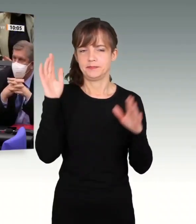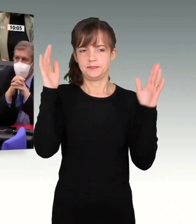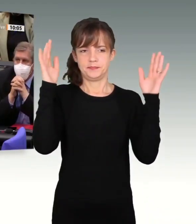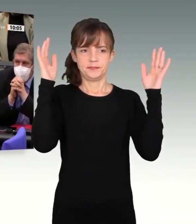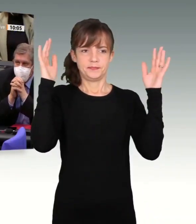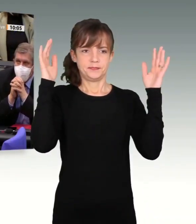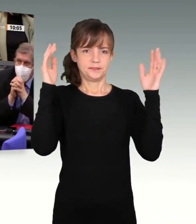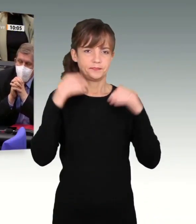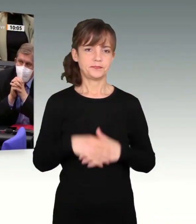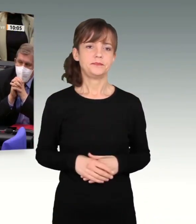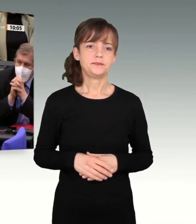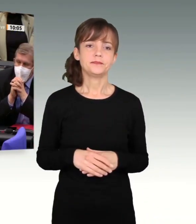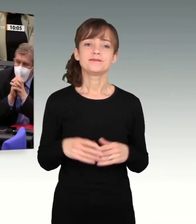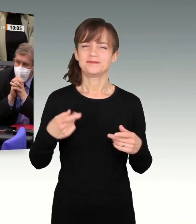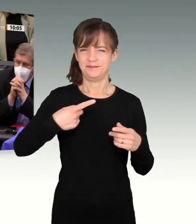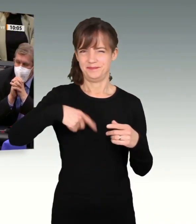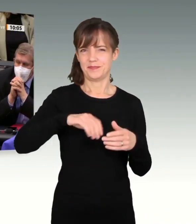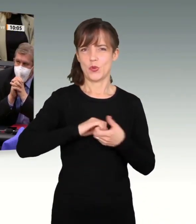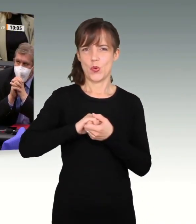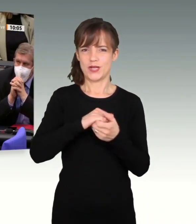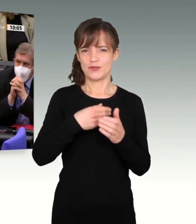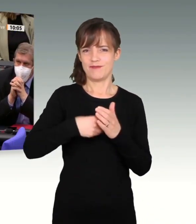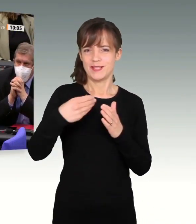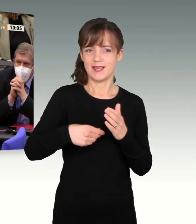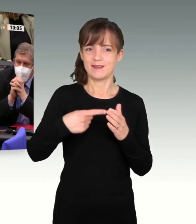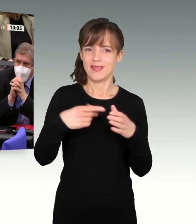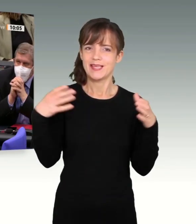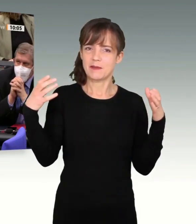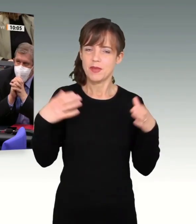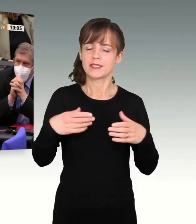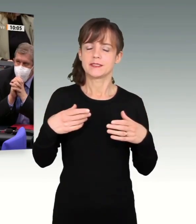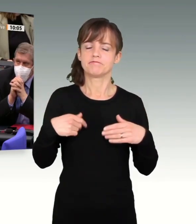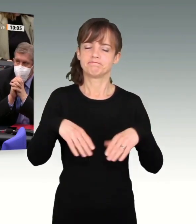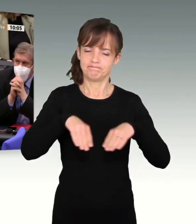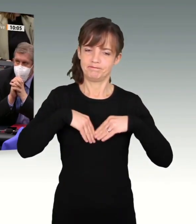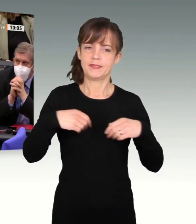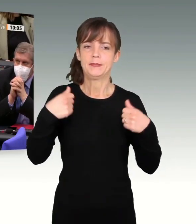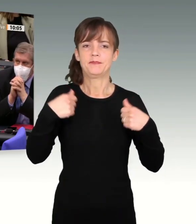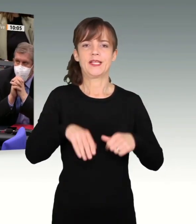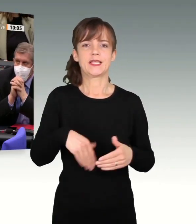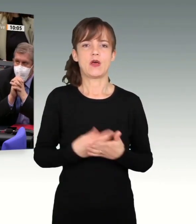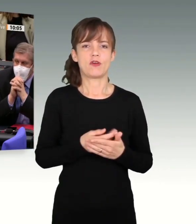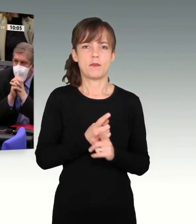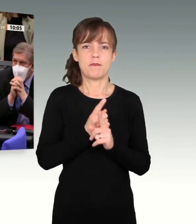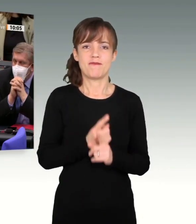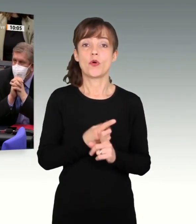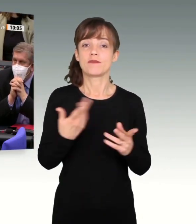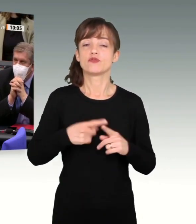In unserem Koalitionsvertrag haben wir uns alle gemeinsam darauf verpflichtet, die Schuldenbremse einzuhalten. Und das ist auch gut so.